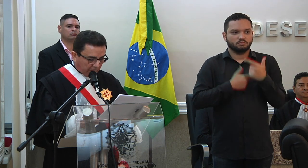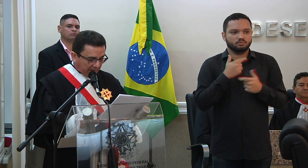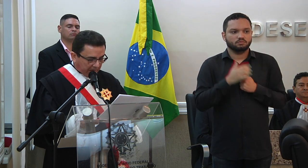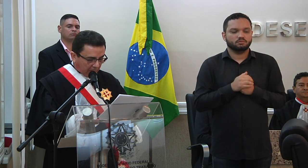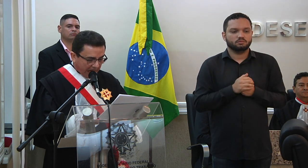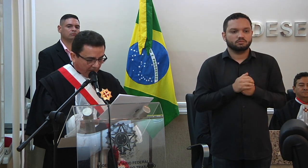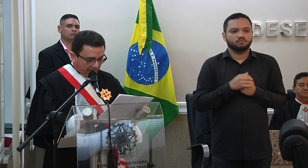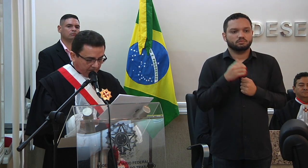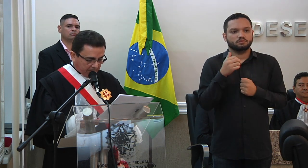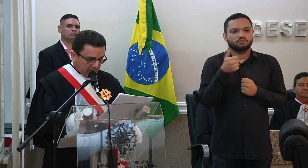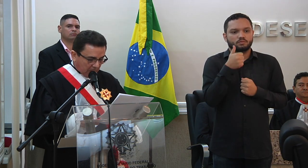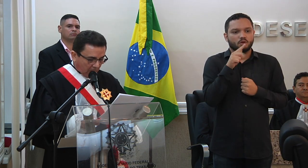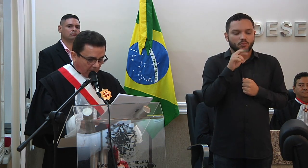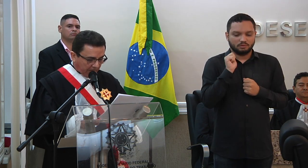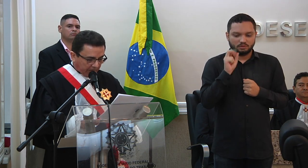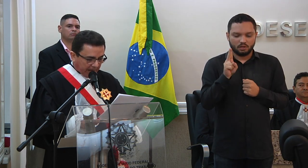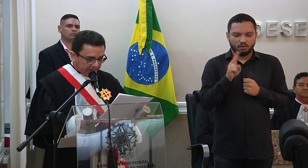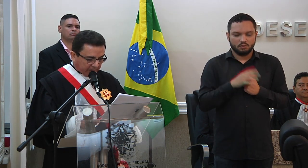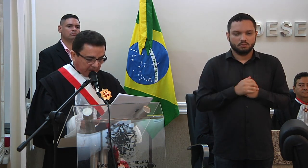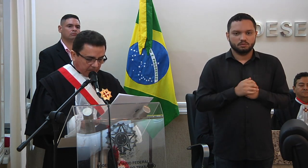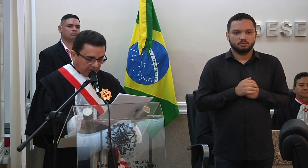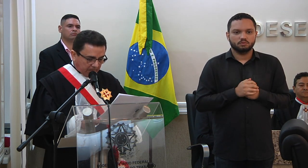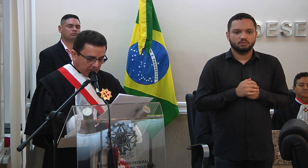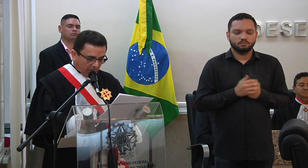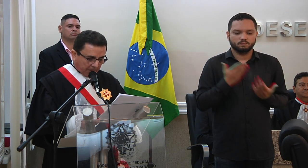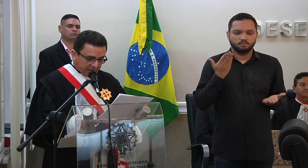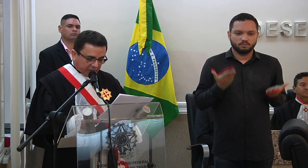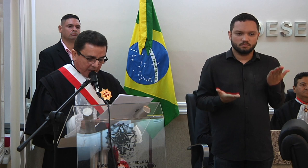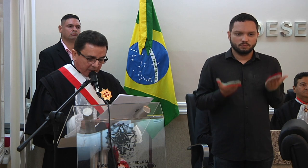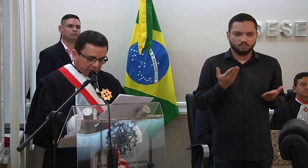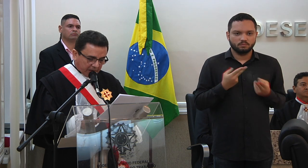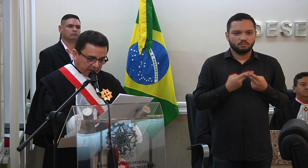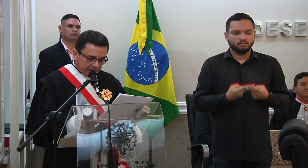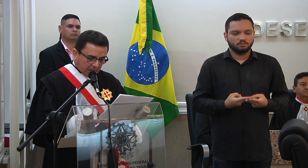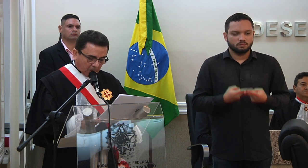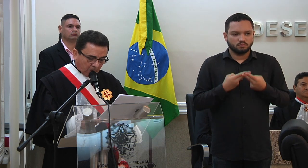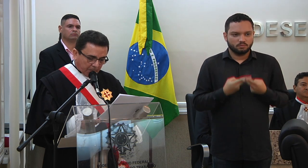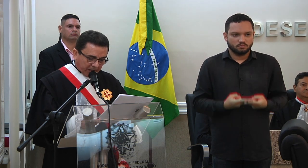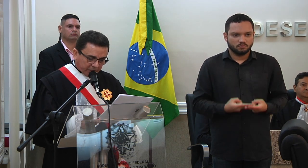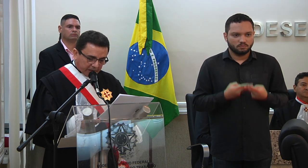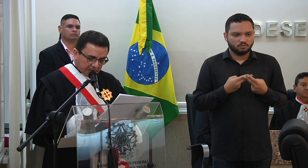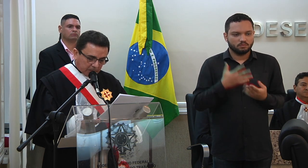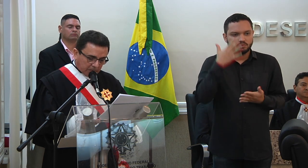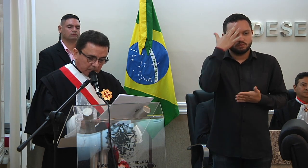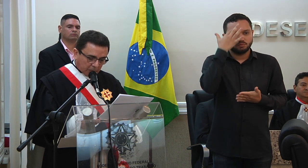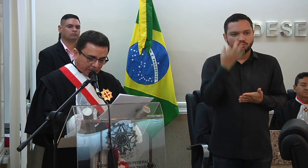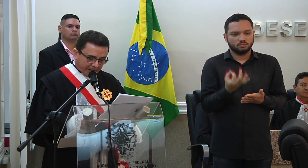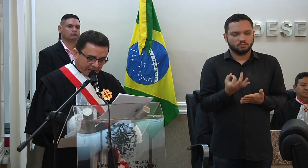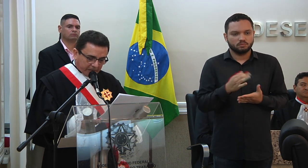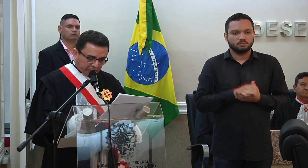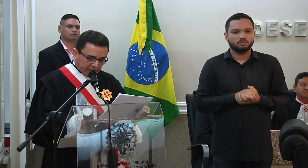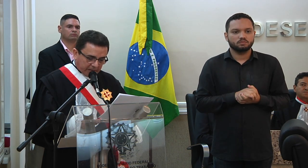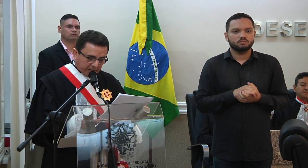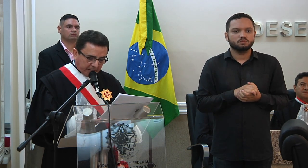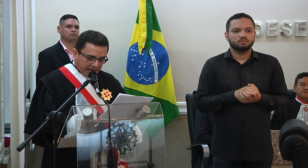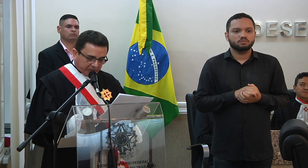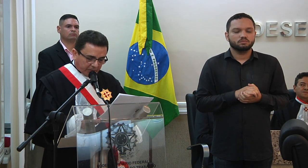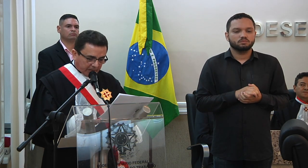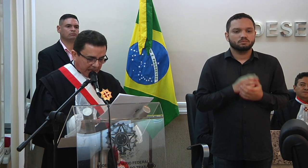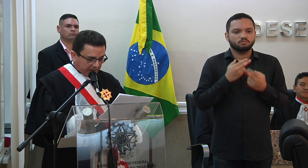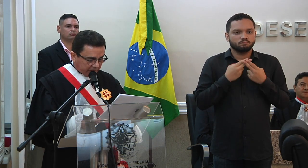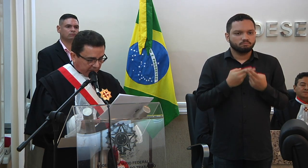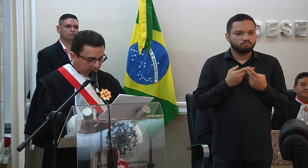judicatura do primeiro grau, com ponderação, com paciência, com compreensão, tolerância,